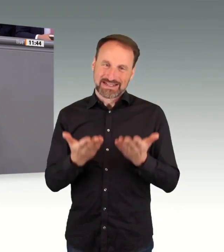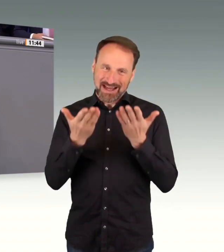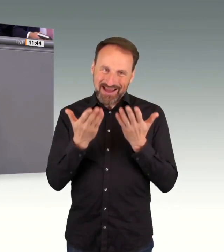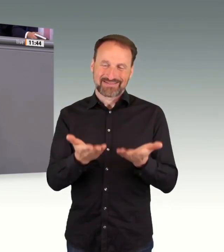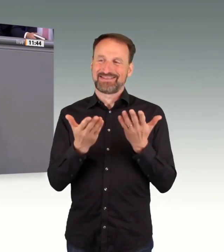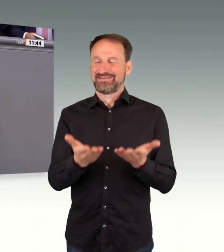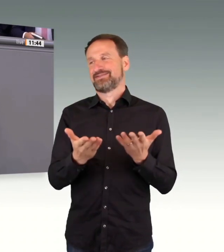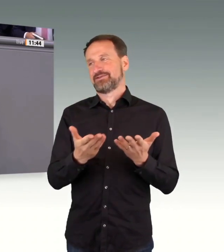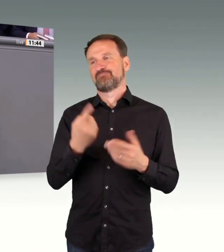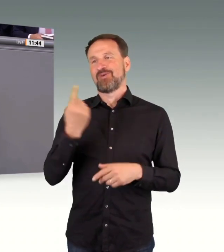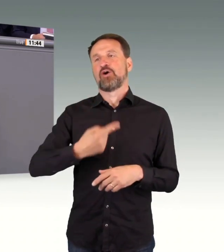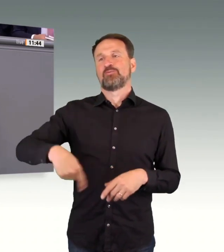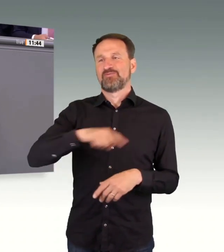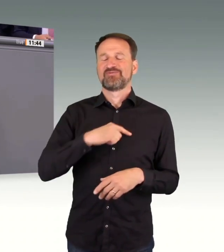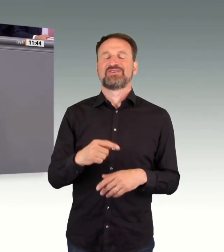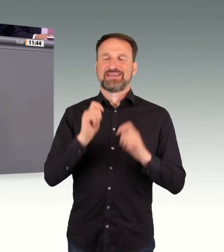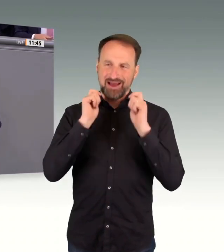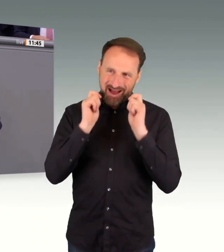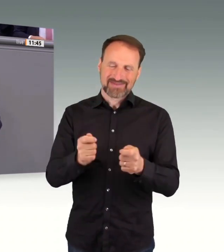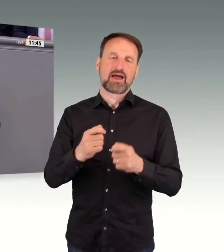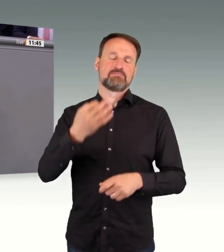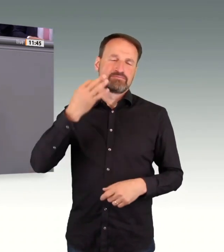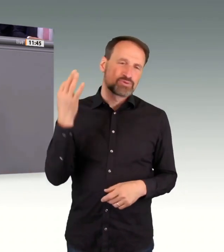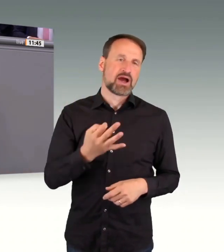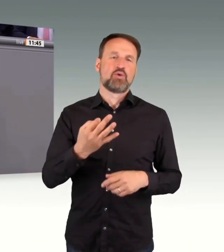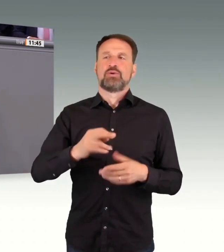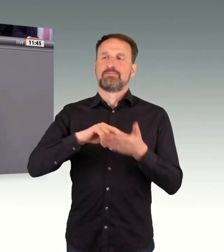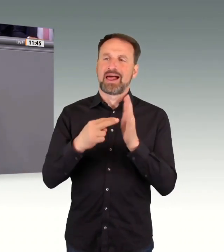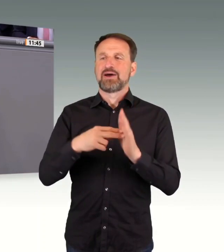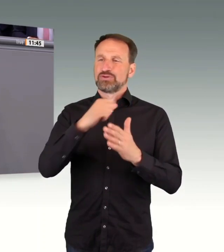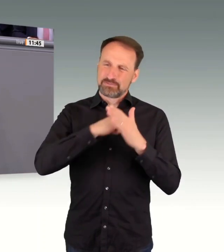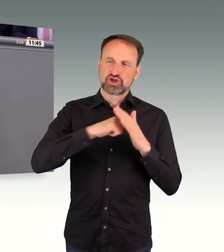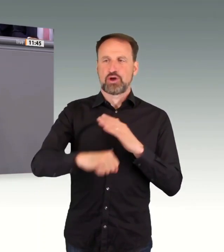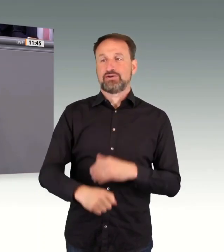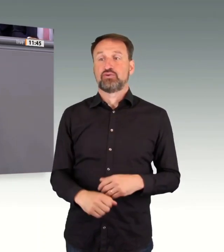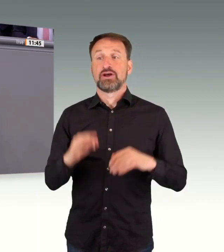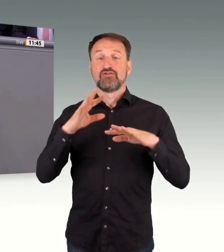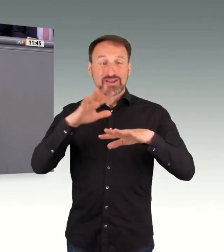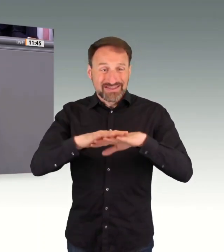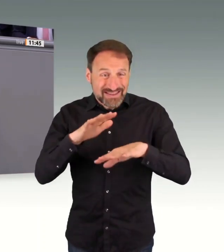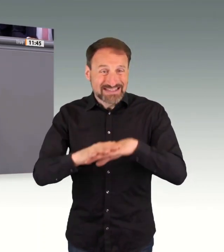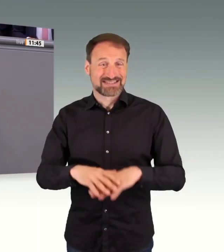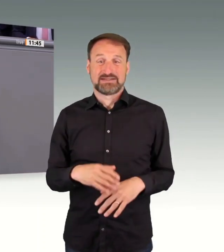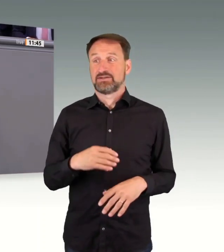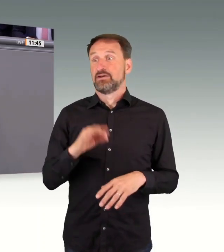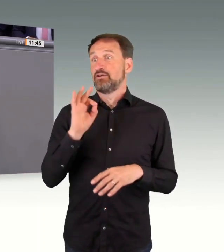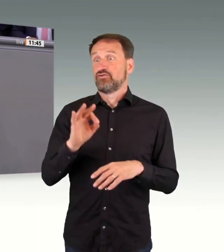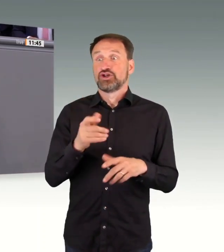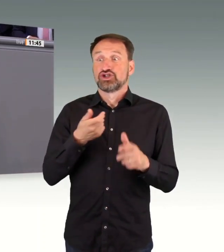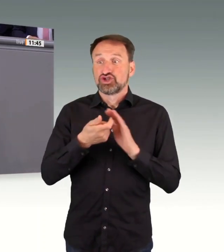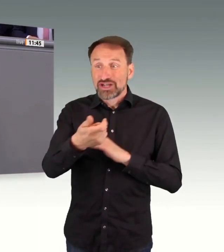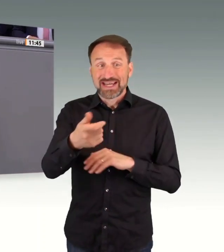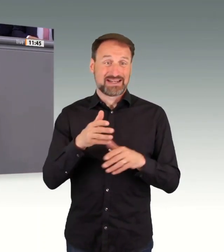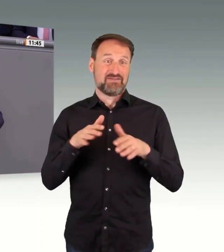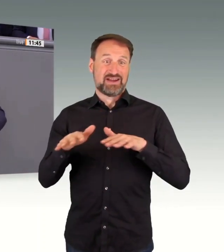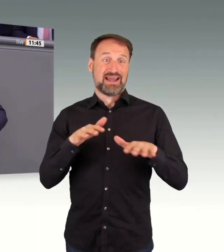warum wir auch Planungsbeschleunigung brauchen. Wir brauchen sie bei den Netzen. Wir brauchen sie im Schienenverkehr. Es